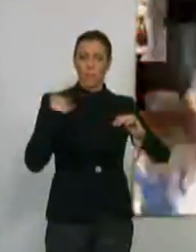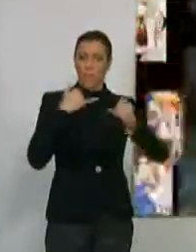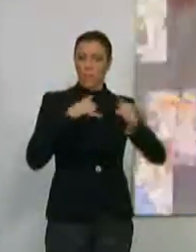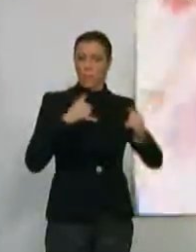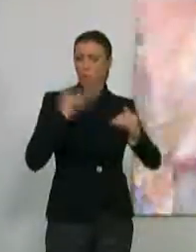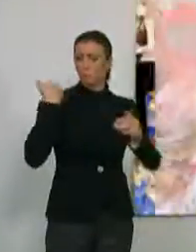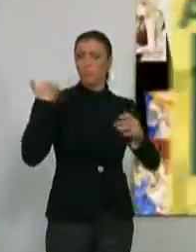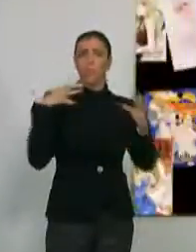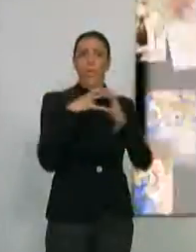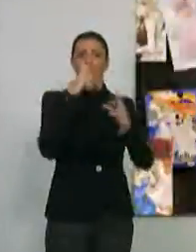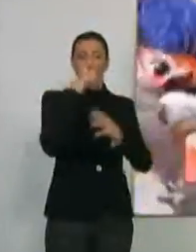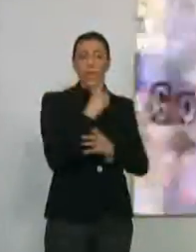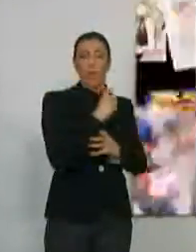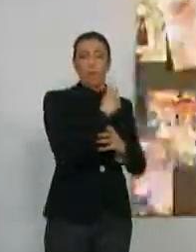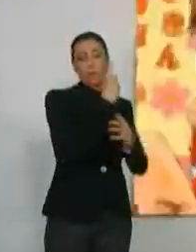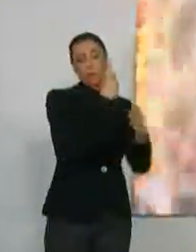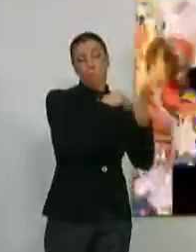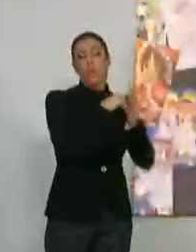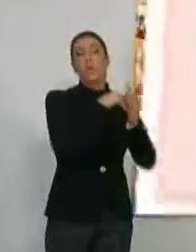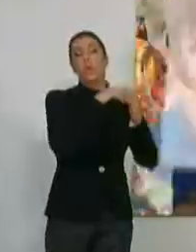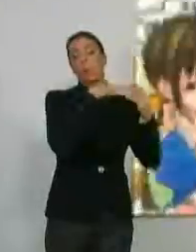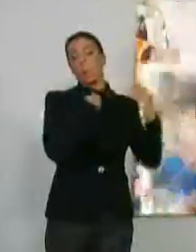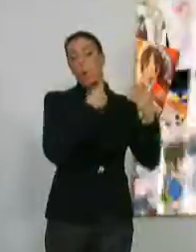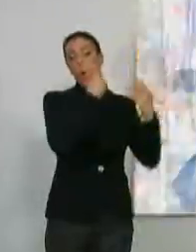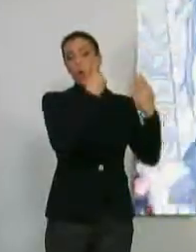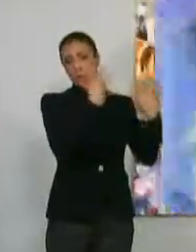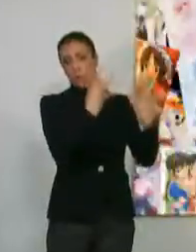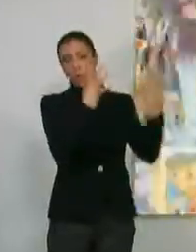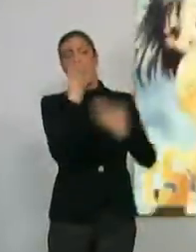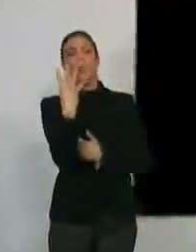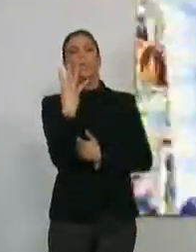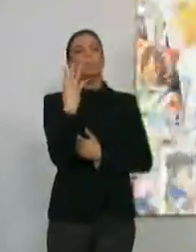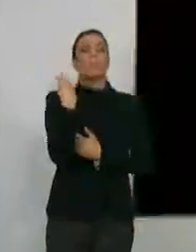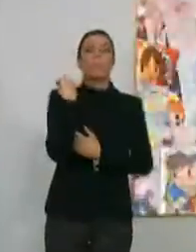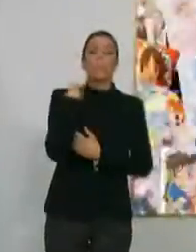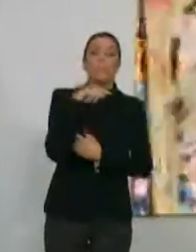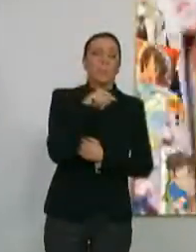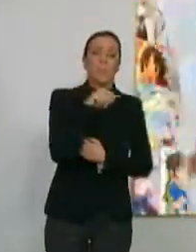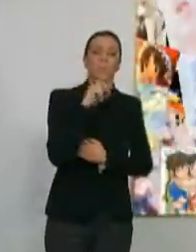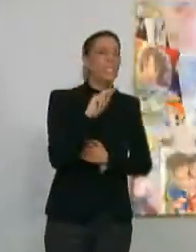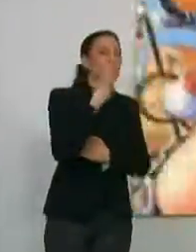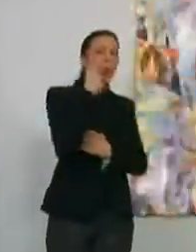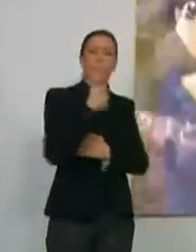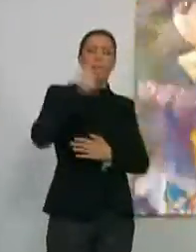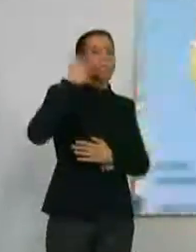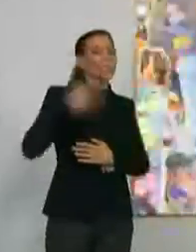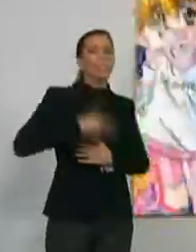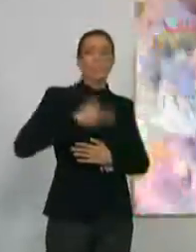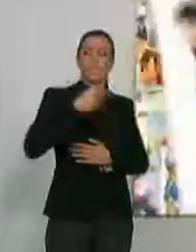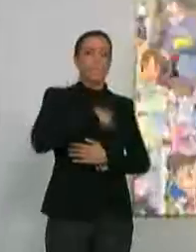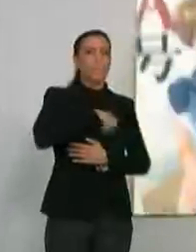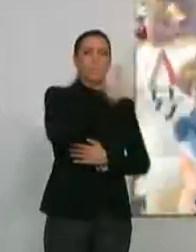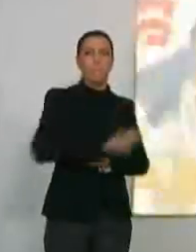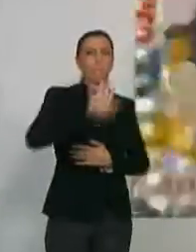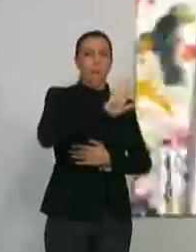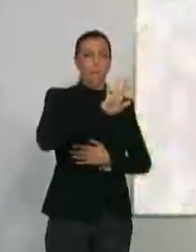celebrando en Granada desde el año de 1994 y es considerado el segundo en importancia en